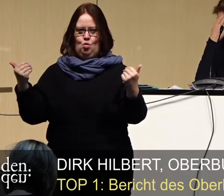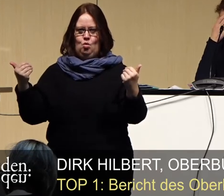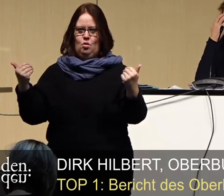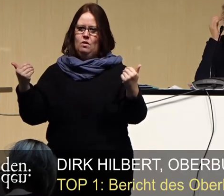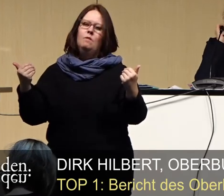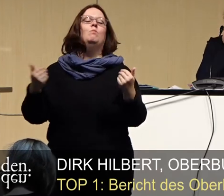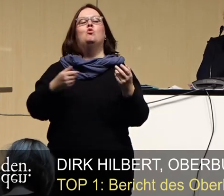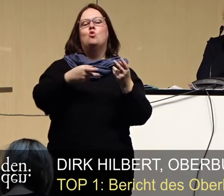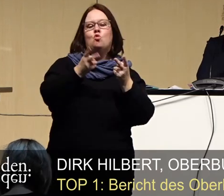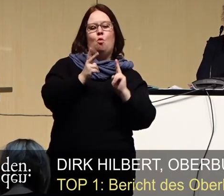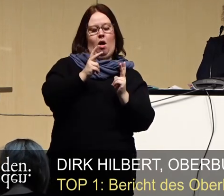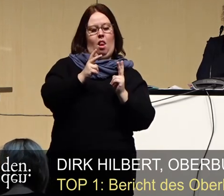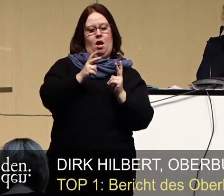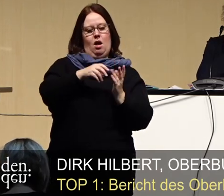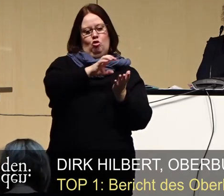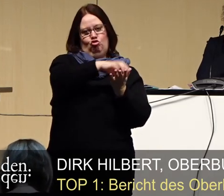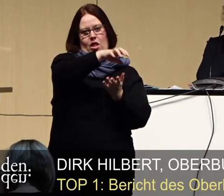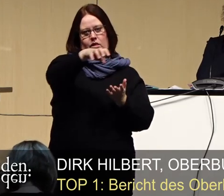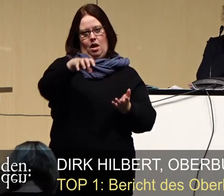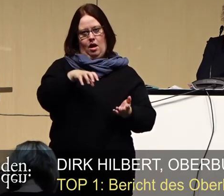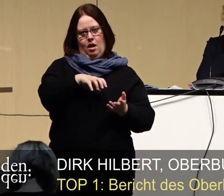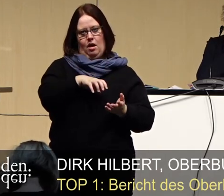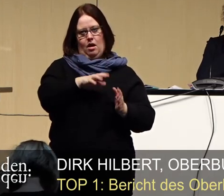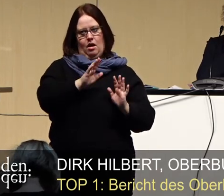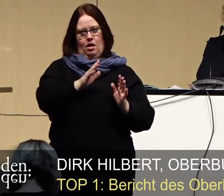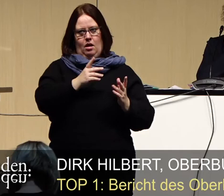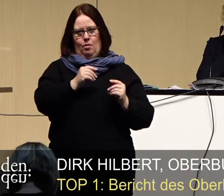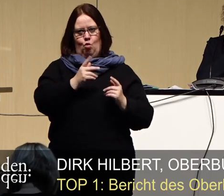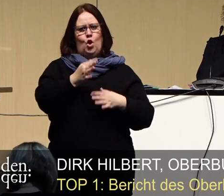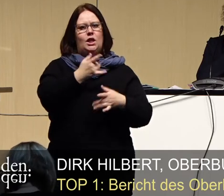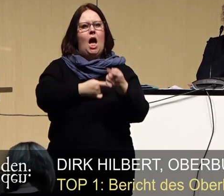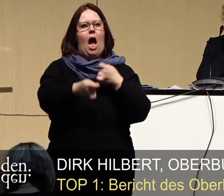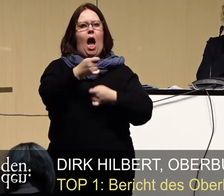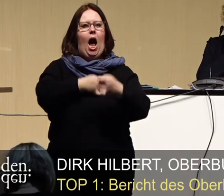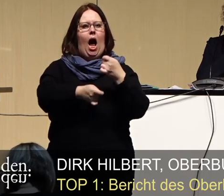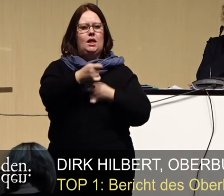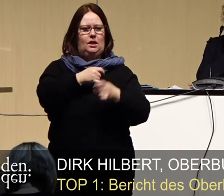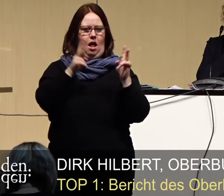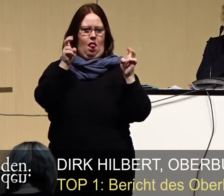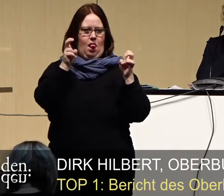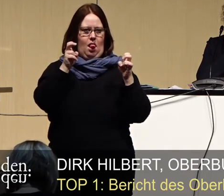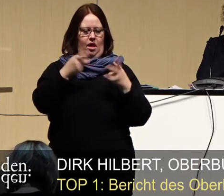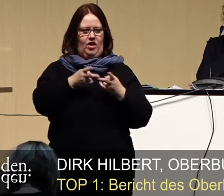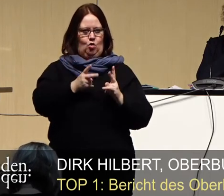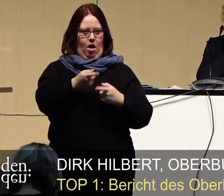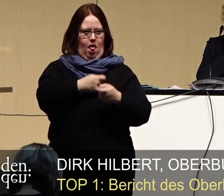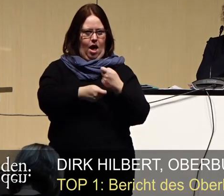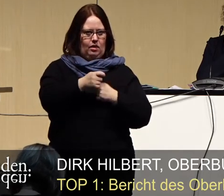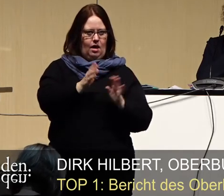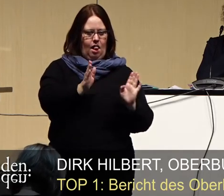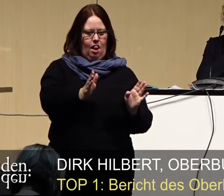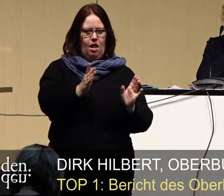normalen Ständen, die im Prinzip wie Handelseinrichtungen da sind,